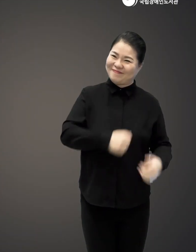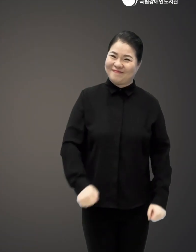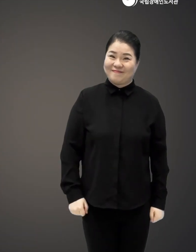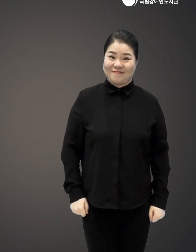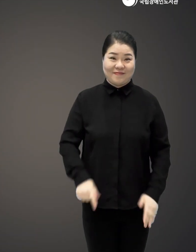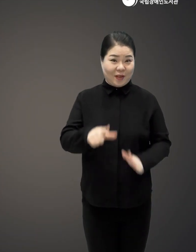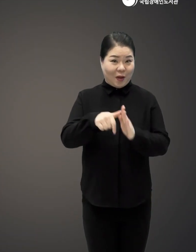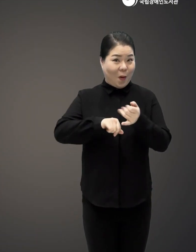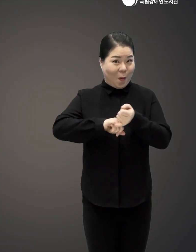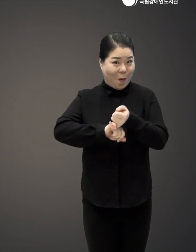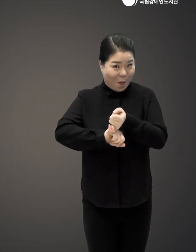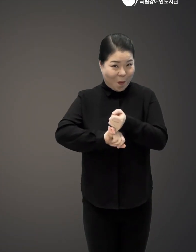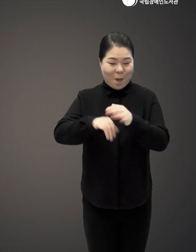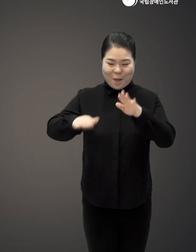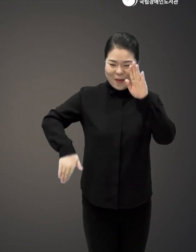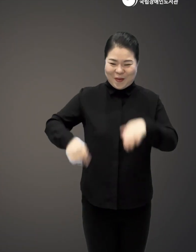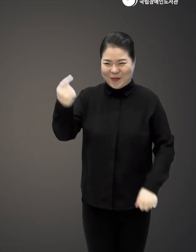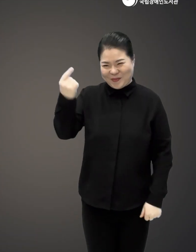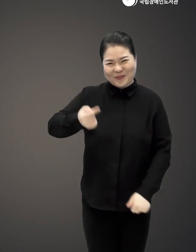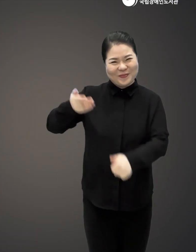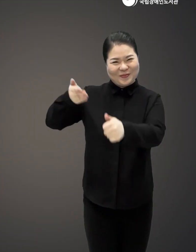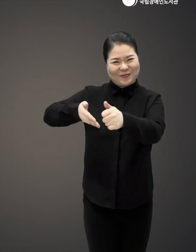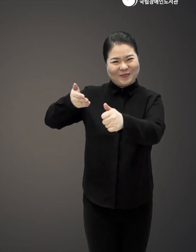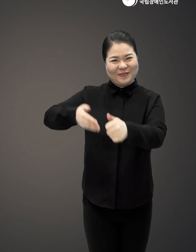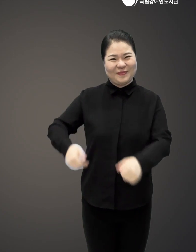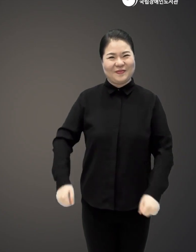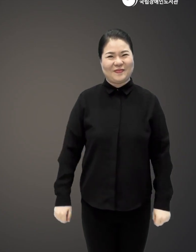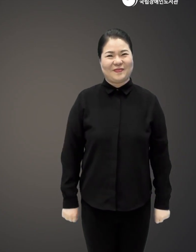앞으로 손으로 오셔야 합니다